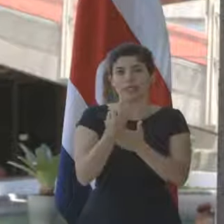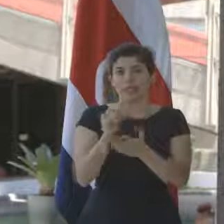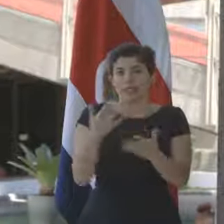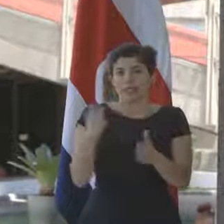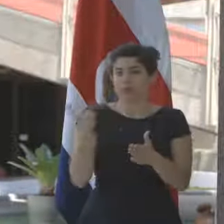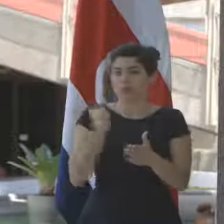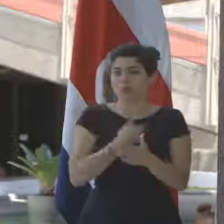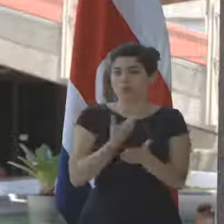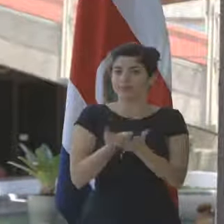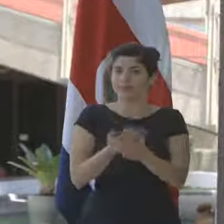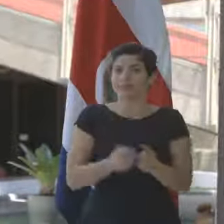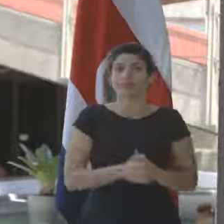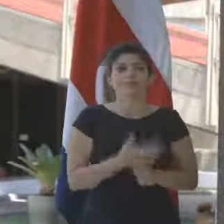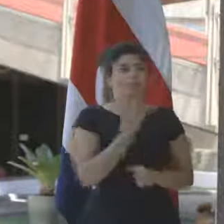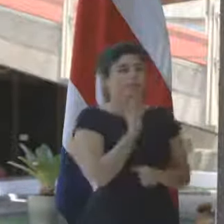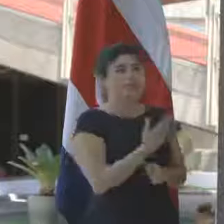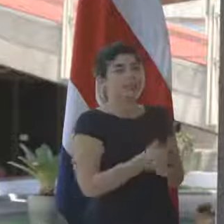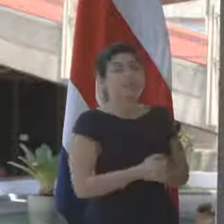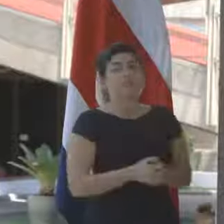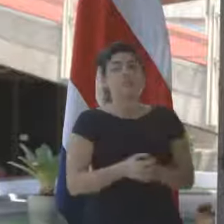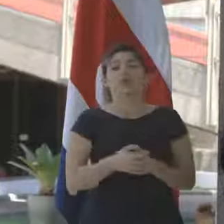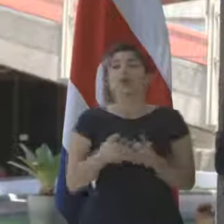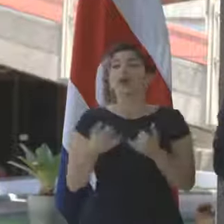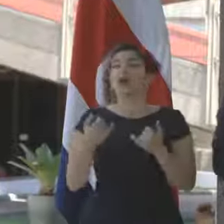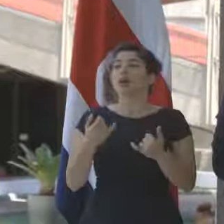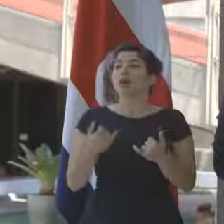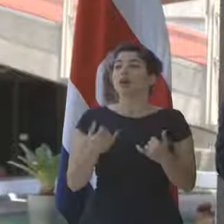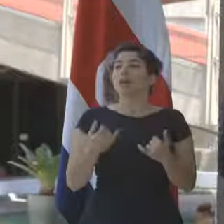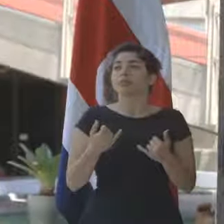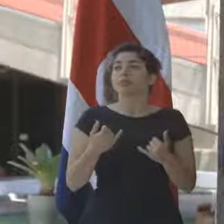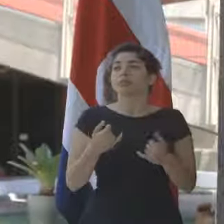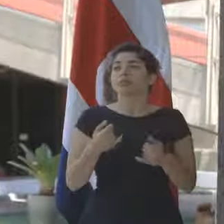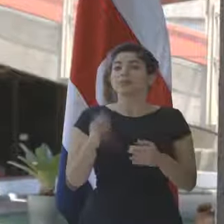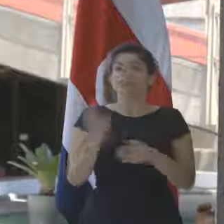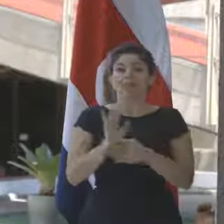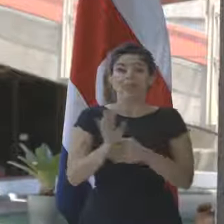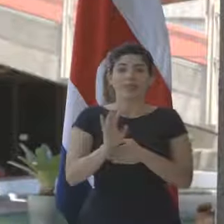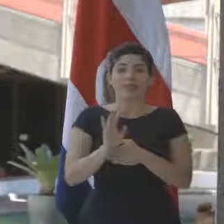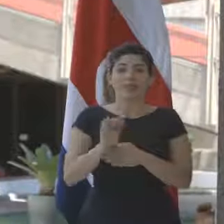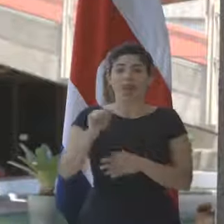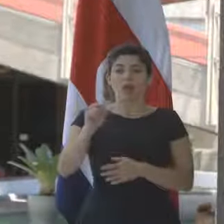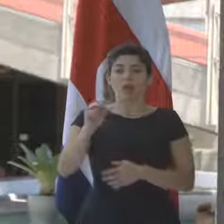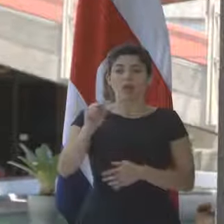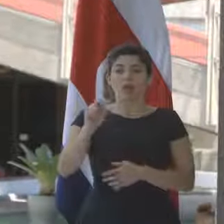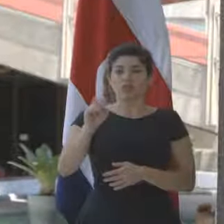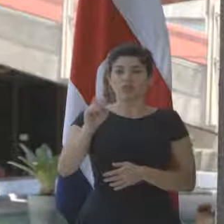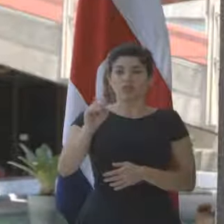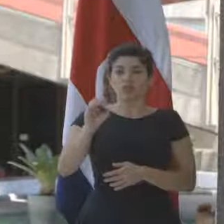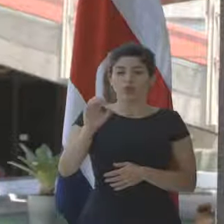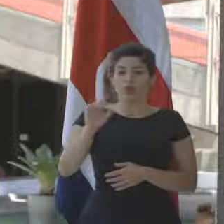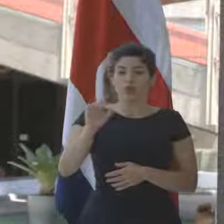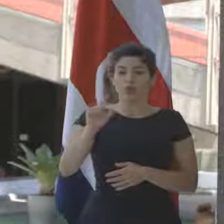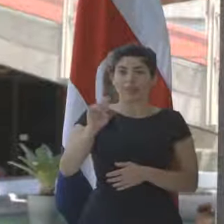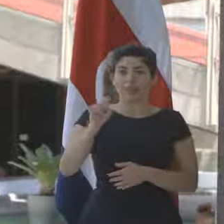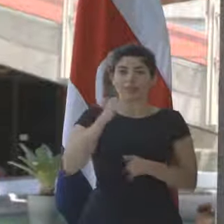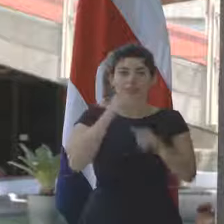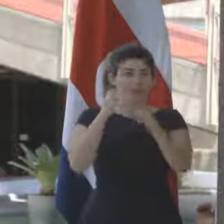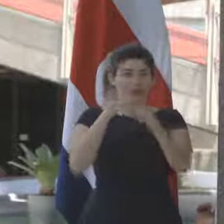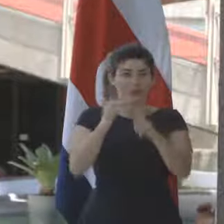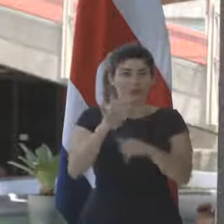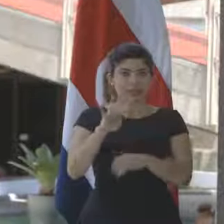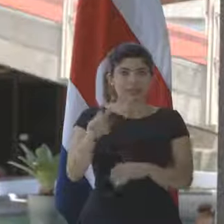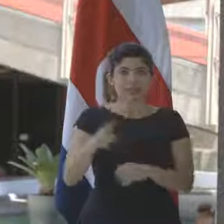plantea. Gracias. Gracias. Para los medios de televisión, Alfonso Hernández de XRATV, para ti.